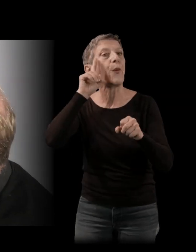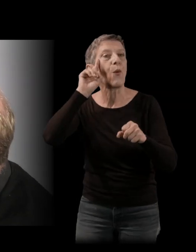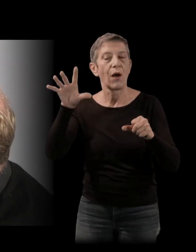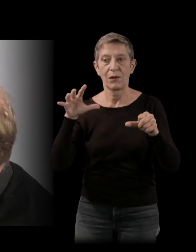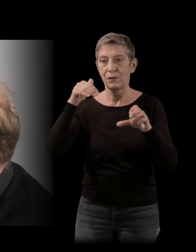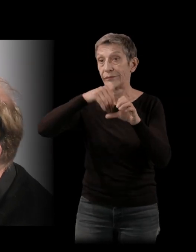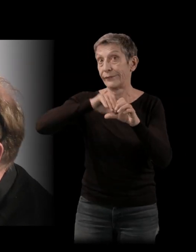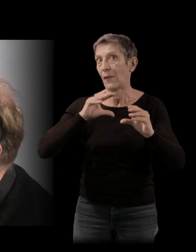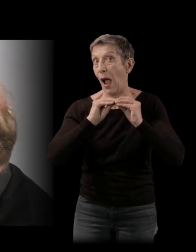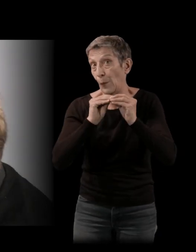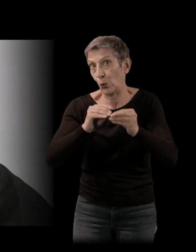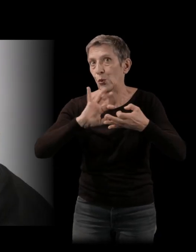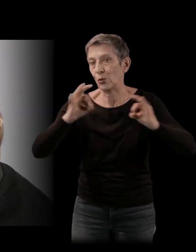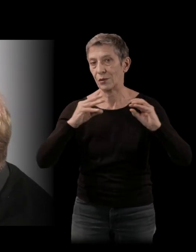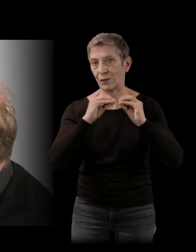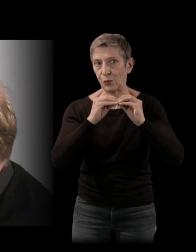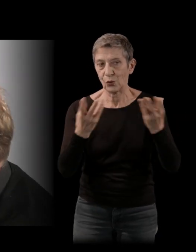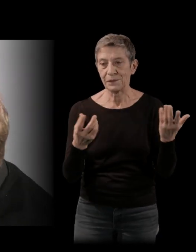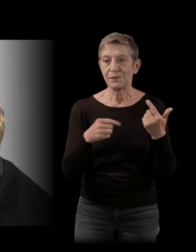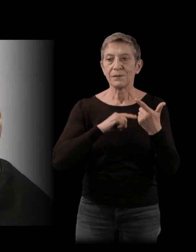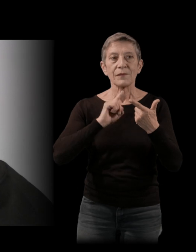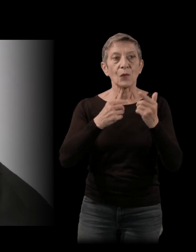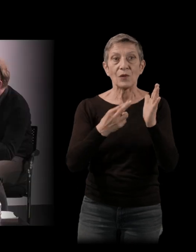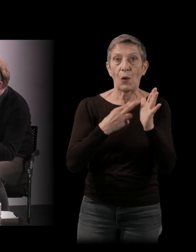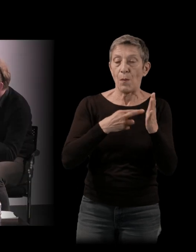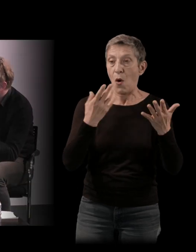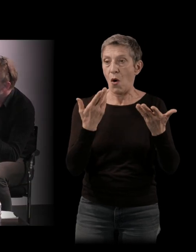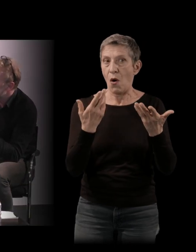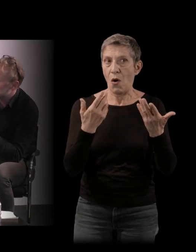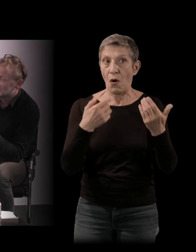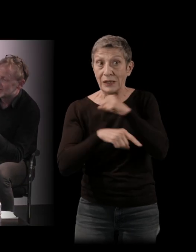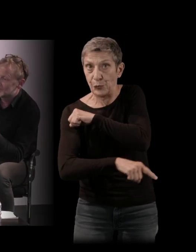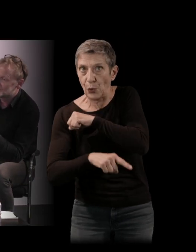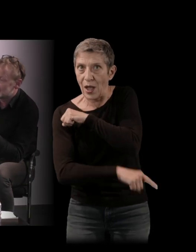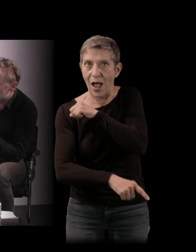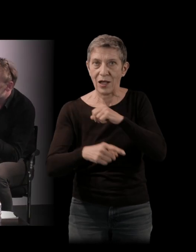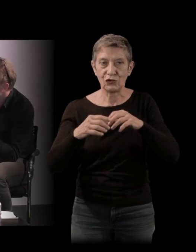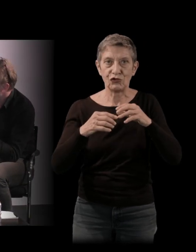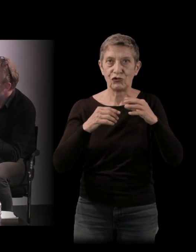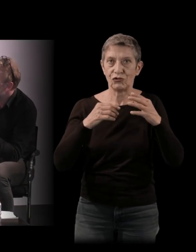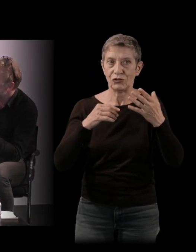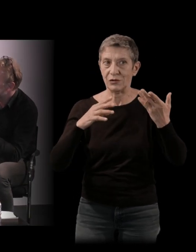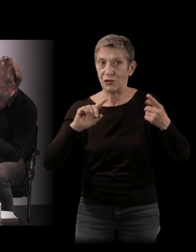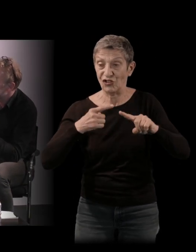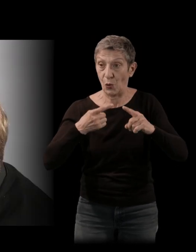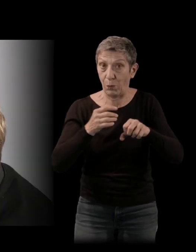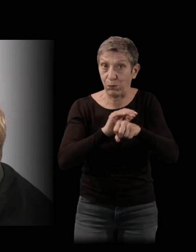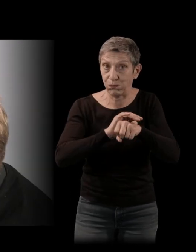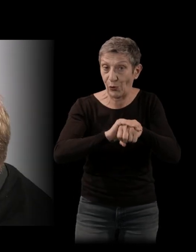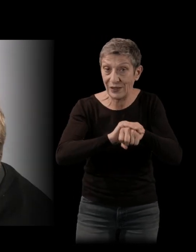manière. On pourrait dire que c'est un roman géopolitique, un roman d'espionnage. C'est un roman sur la création artistique. On imagine